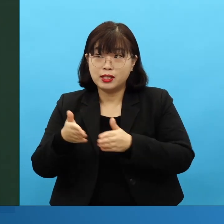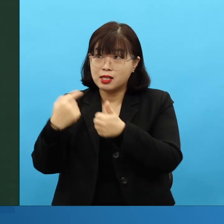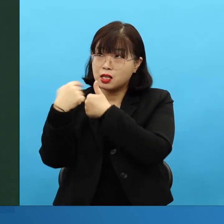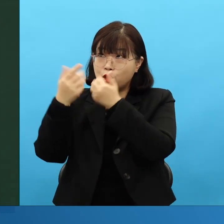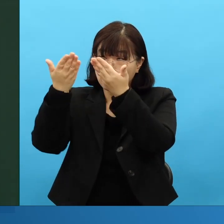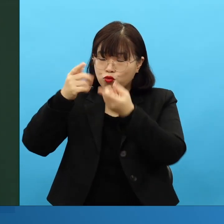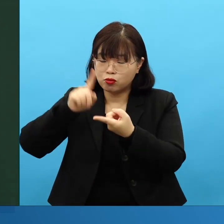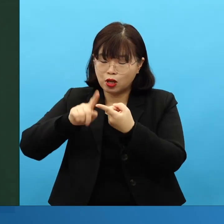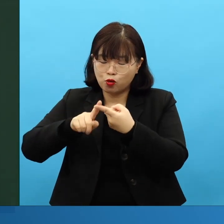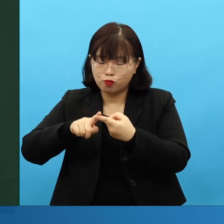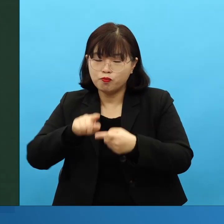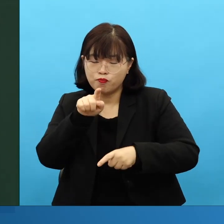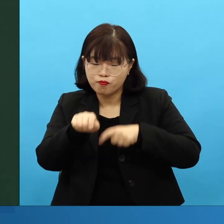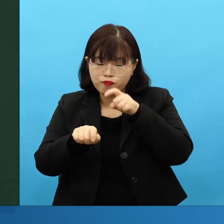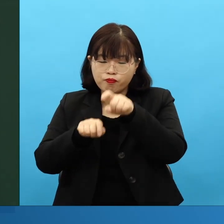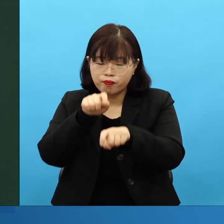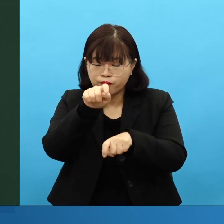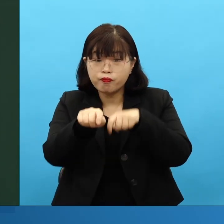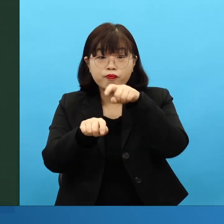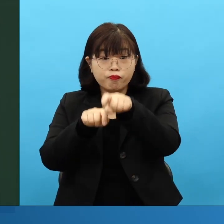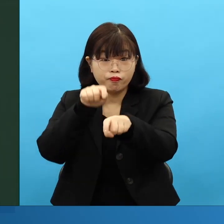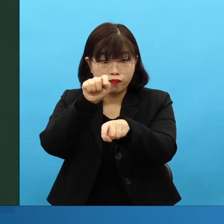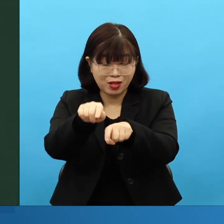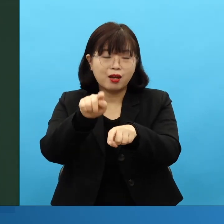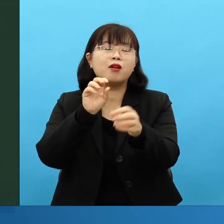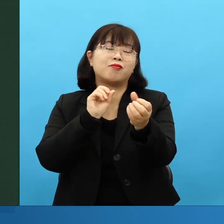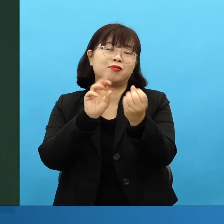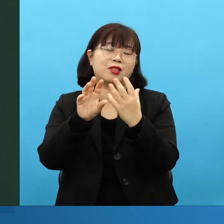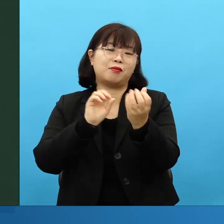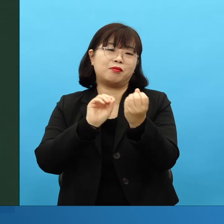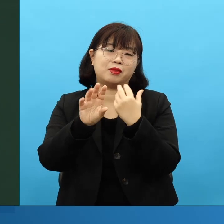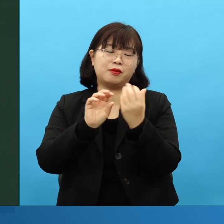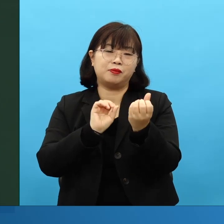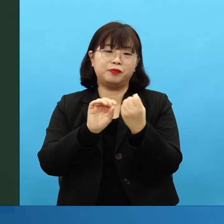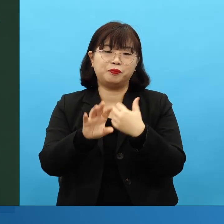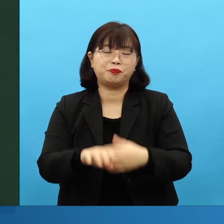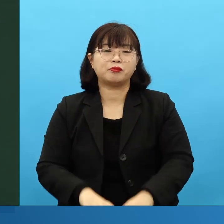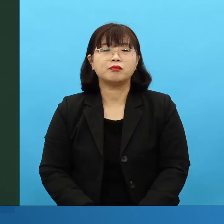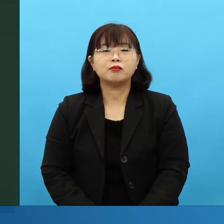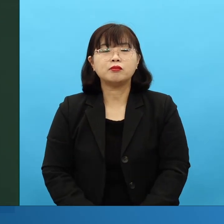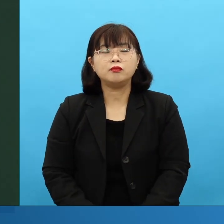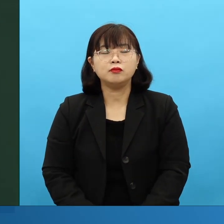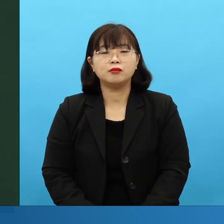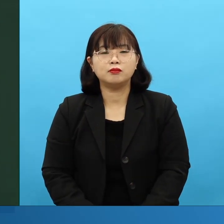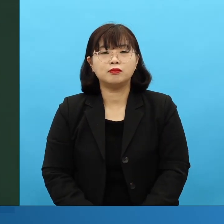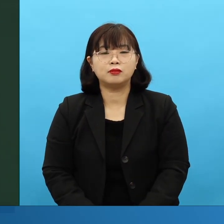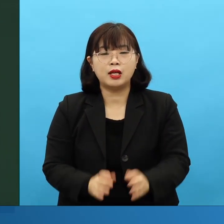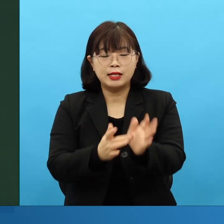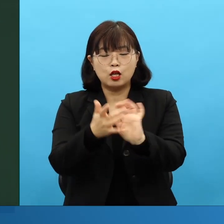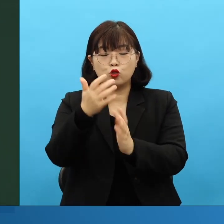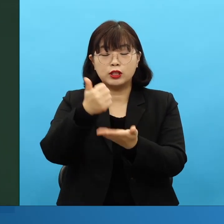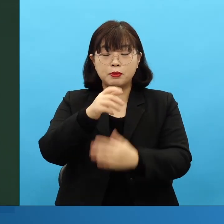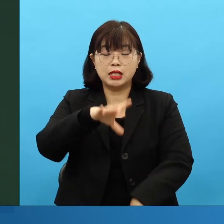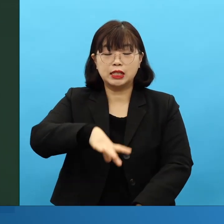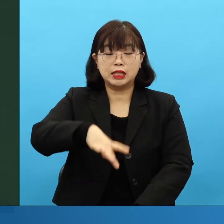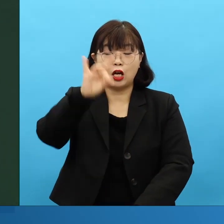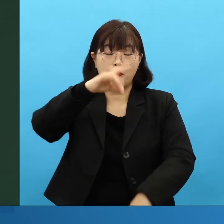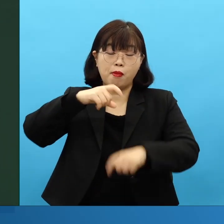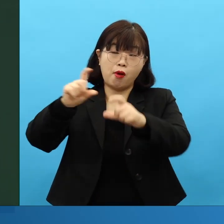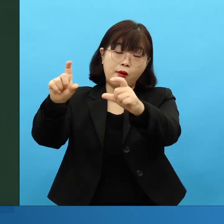그래서, 처음부터 예수님이 말씀하셨죠. 예수님 제일 첫 번째 가르침, 산상보원에서요.